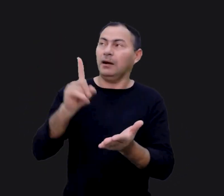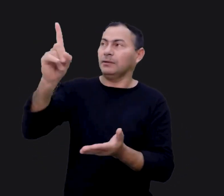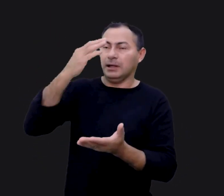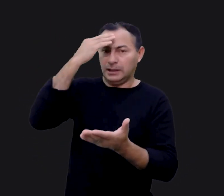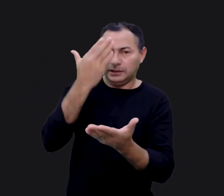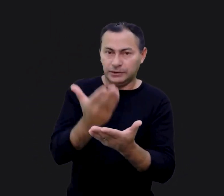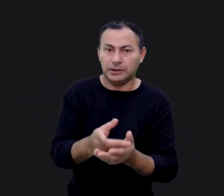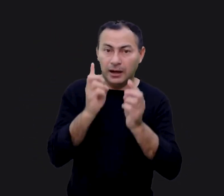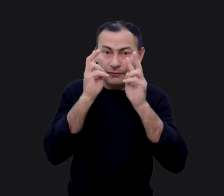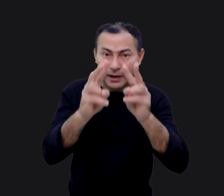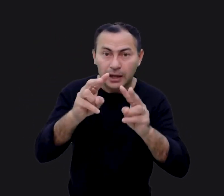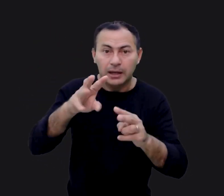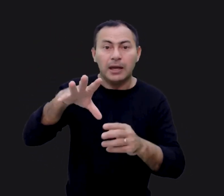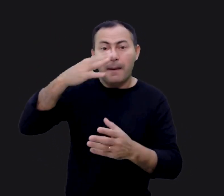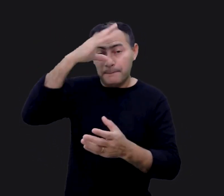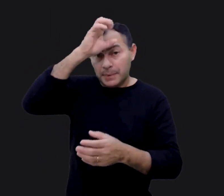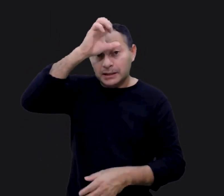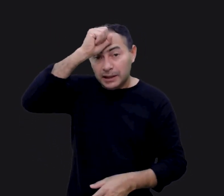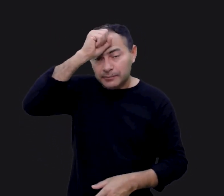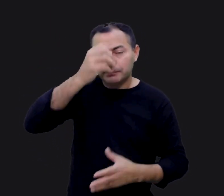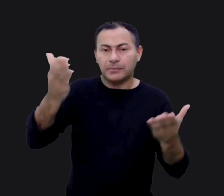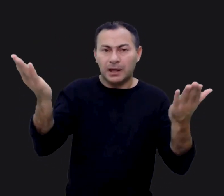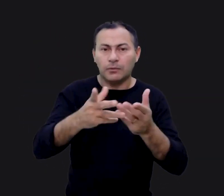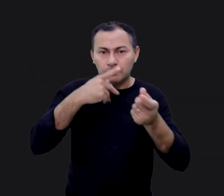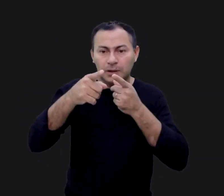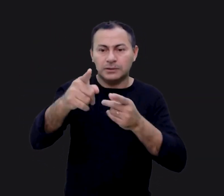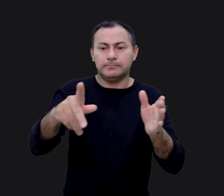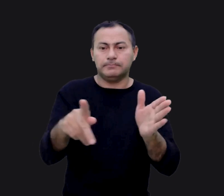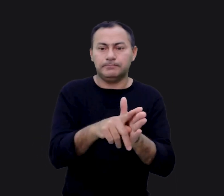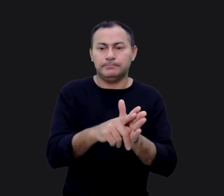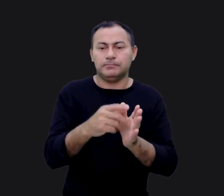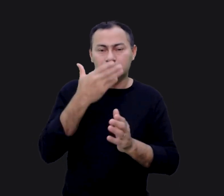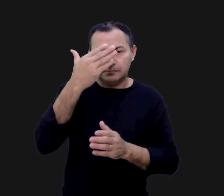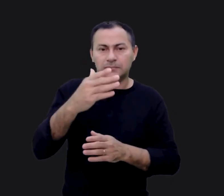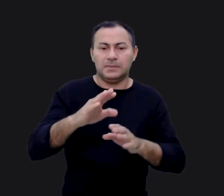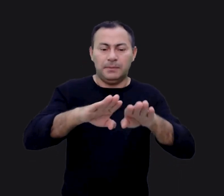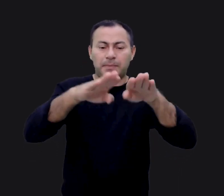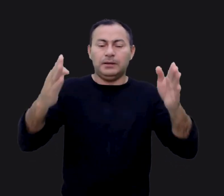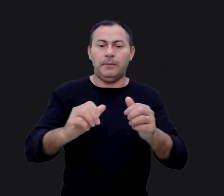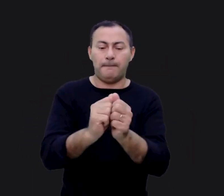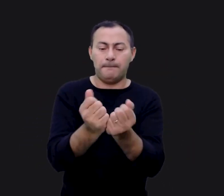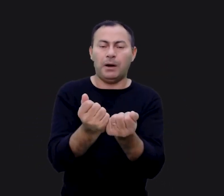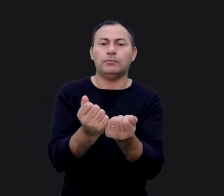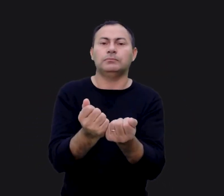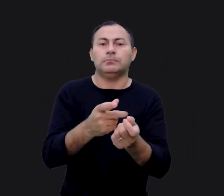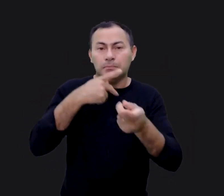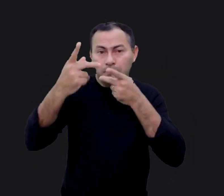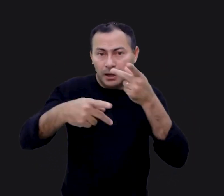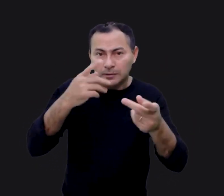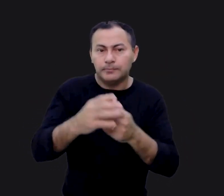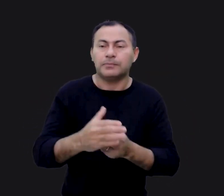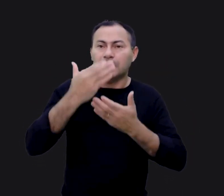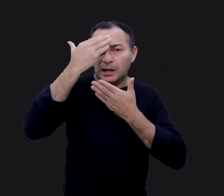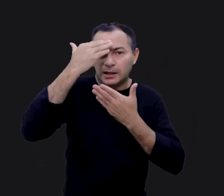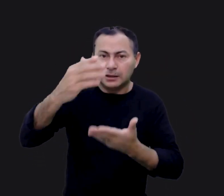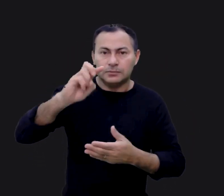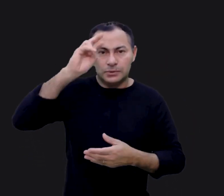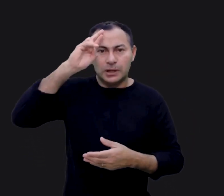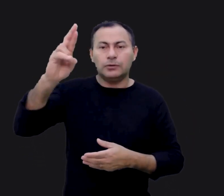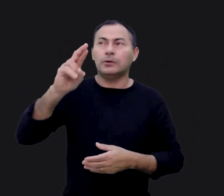palavra. Pode ouvi-la e aprendê-la. Então agora retrate você mesmo diante da mesa dos pães figurativamente falando e agradeça ao